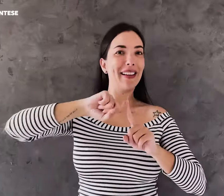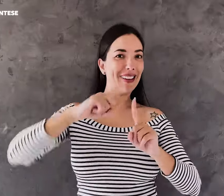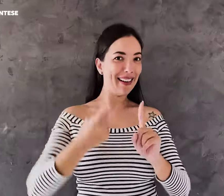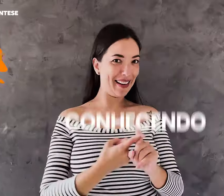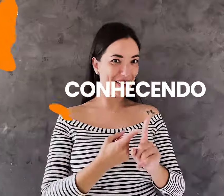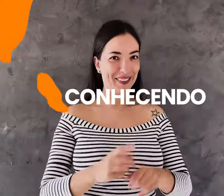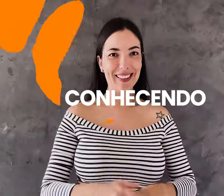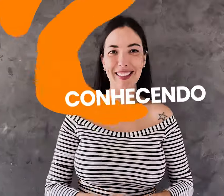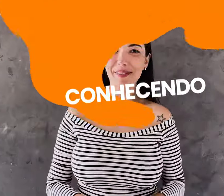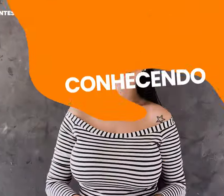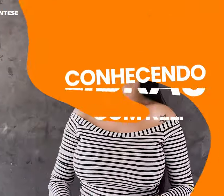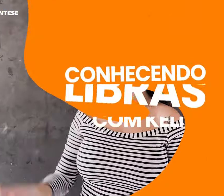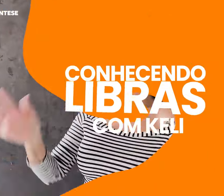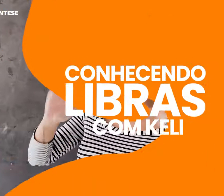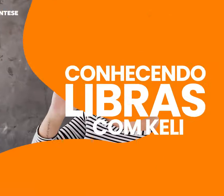gestação. Até o próximo!